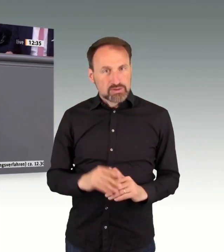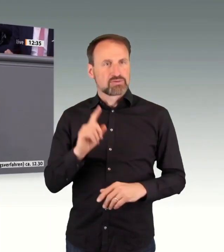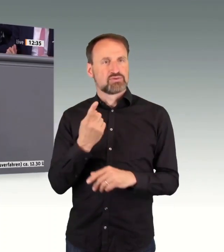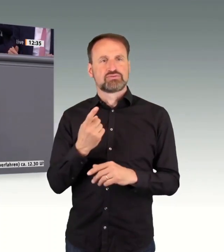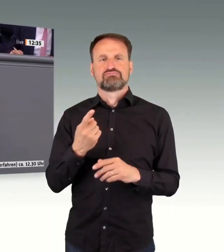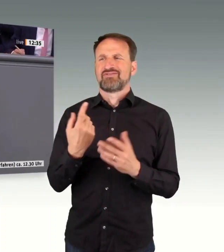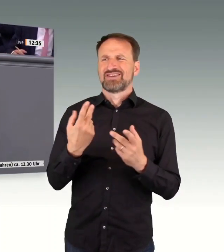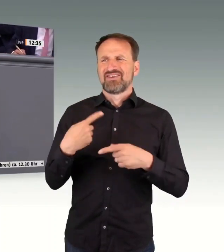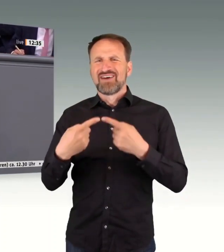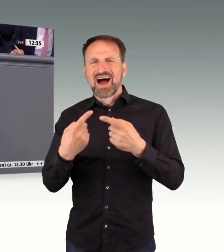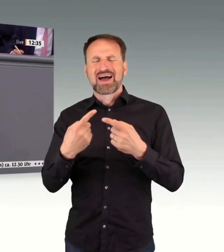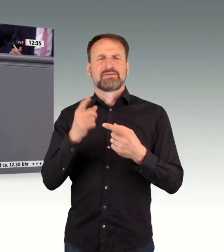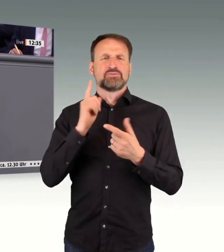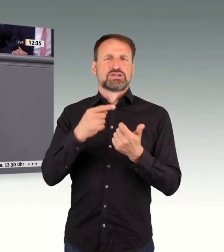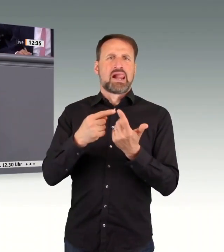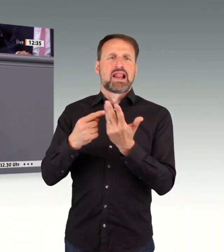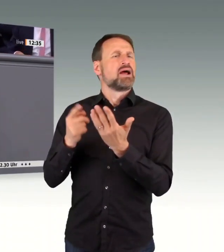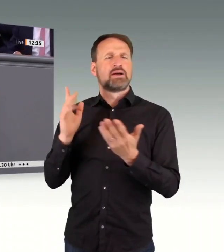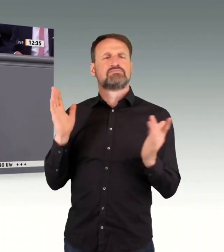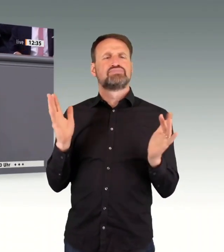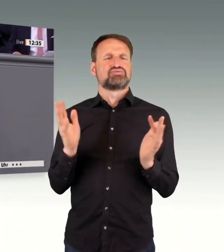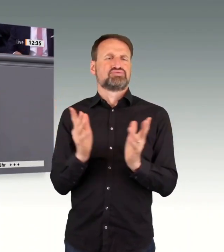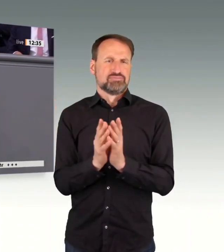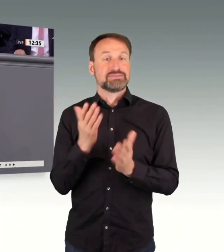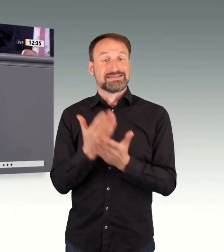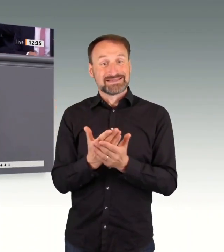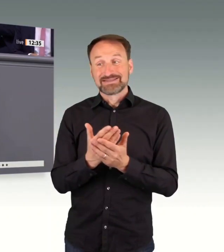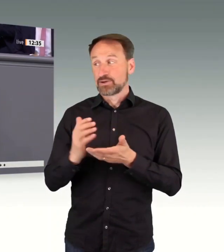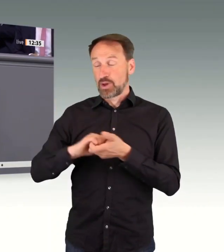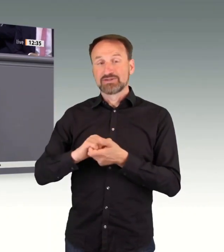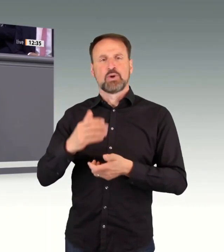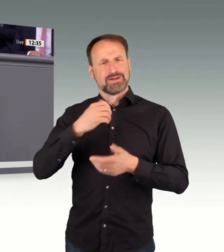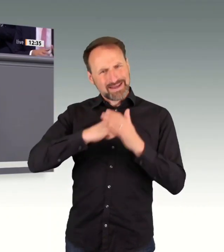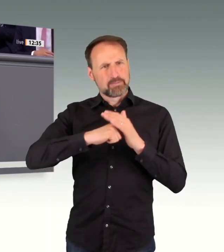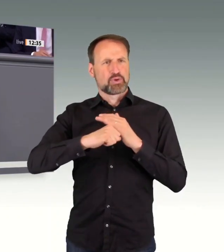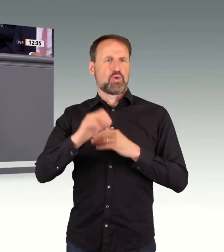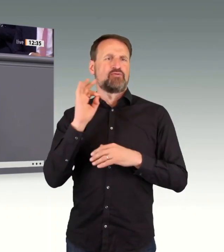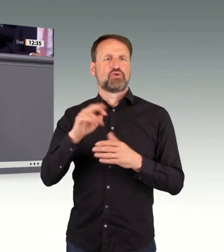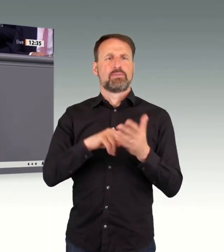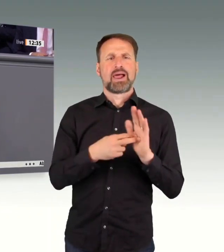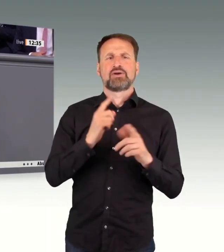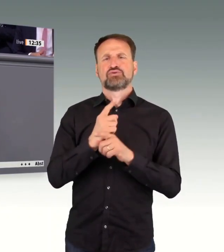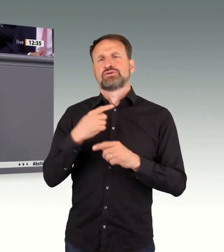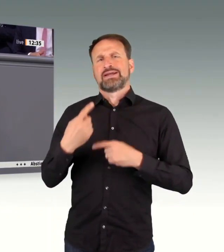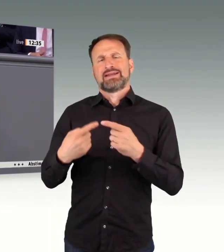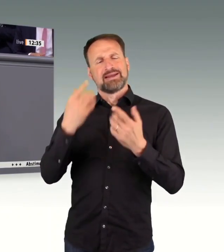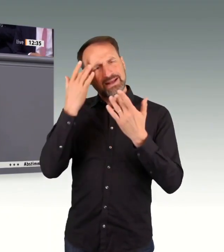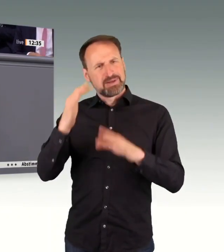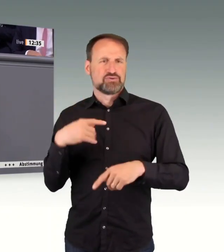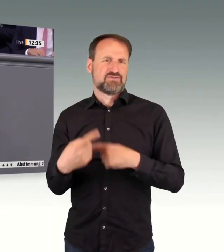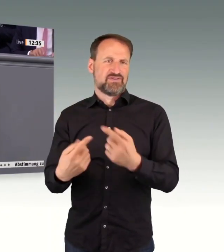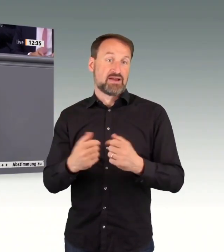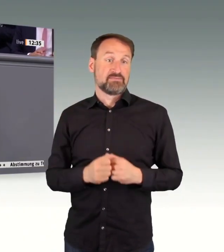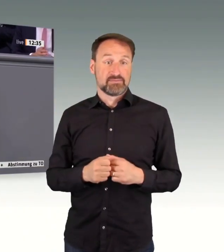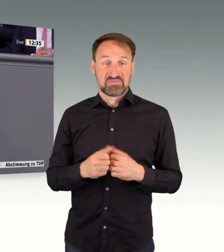uns unterstützen wollen, dann wirken Sie doch bitte auf Ihre Kolleginnen und Kollegen der CDU und CSU in der